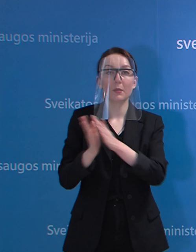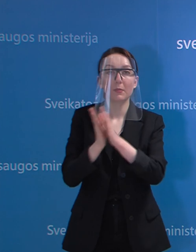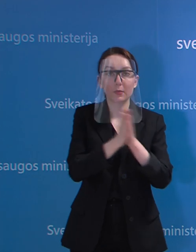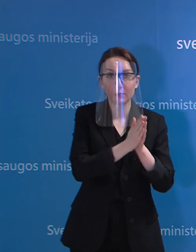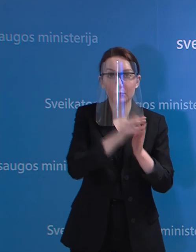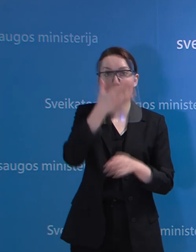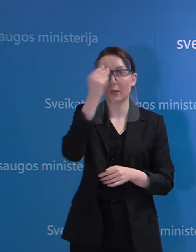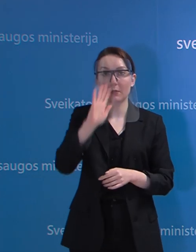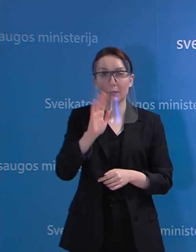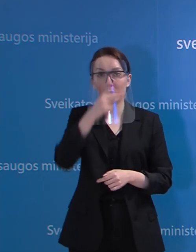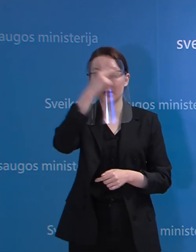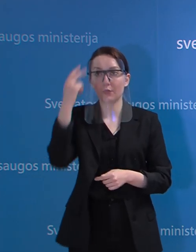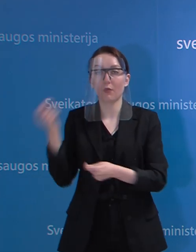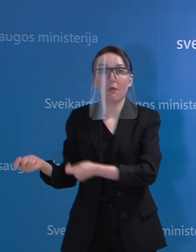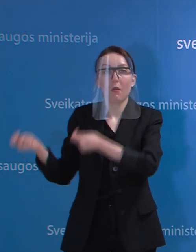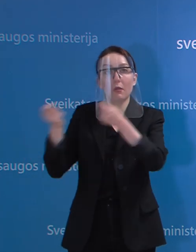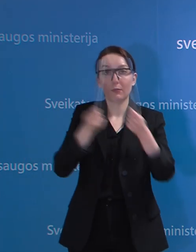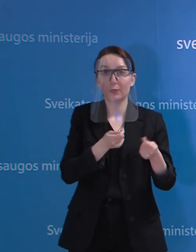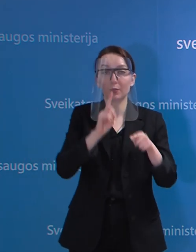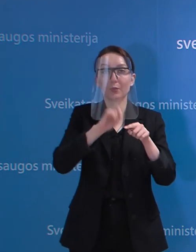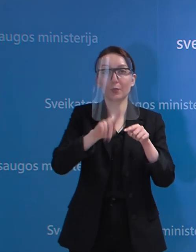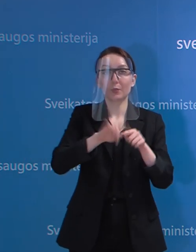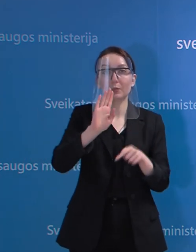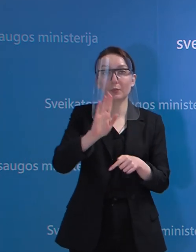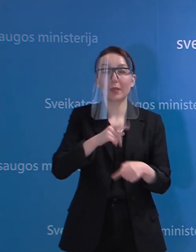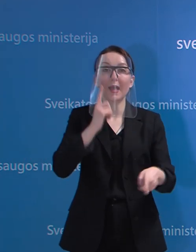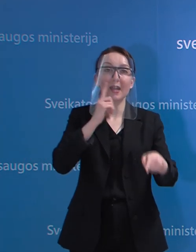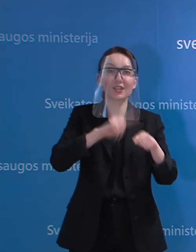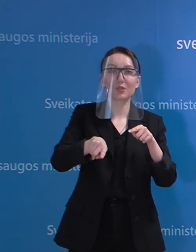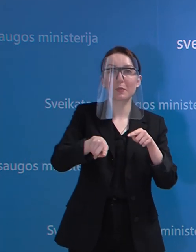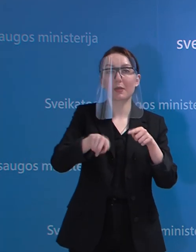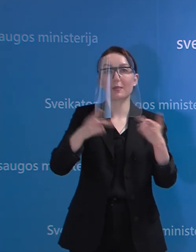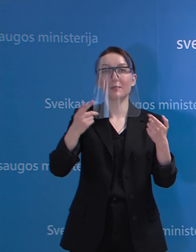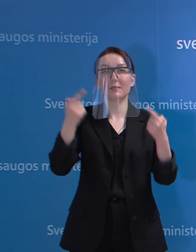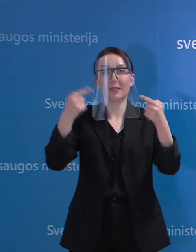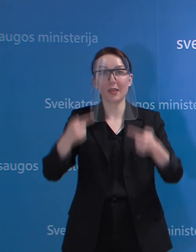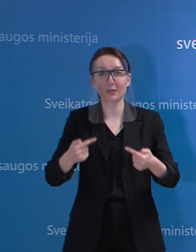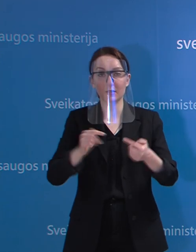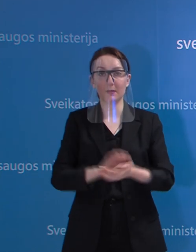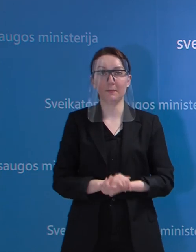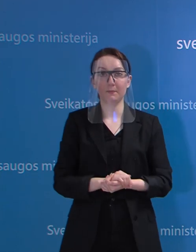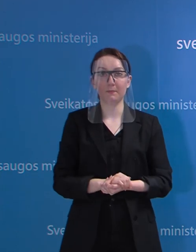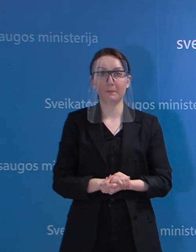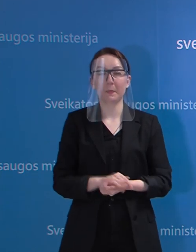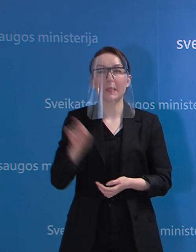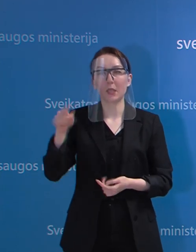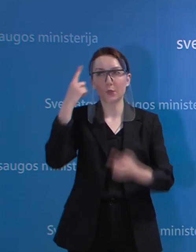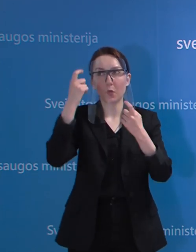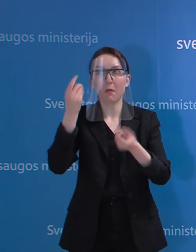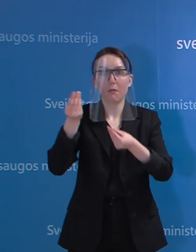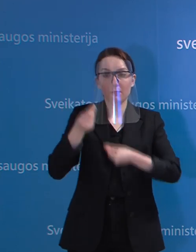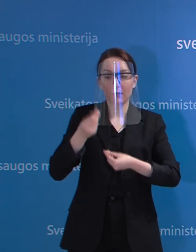Lietuva turėtų pasiekti ir tie vadinami ekspres testai, kurie bent jau kol kas kiek aš turiu